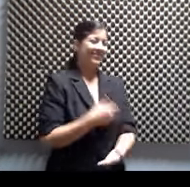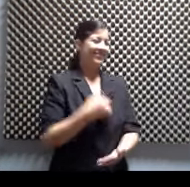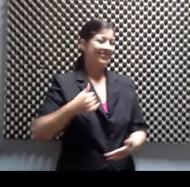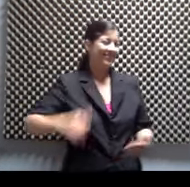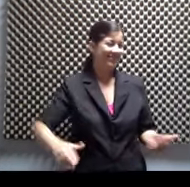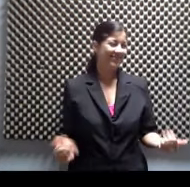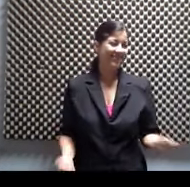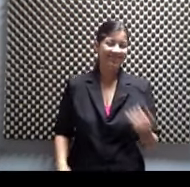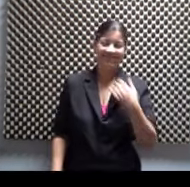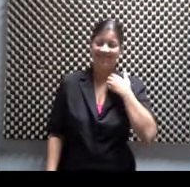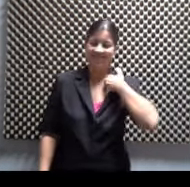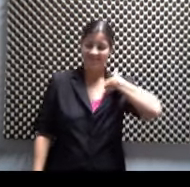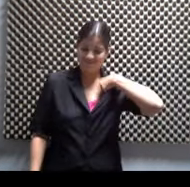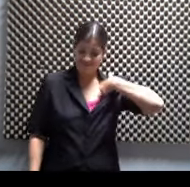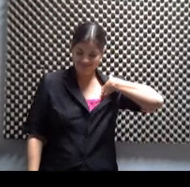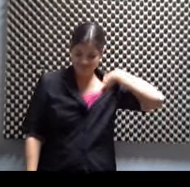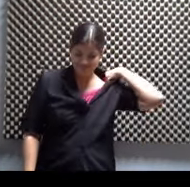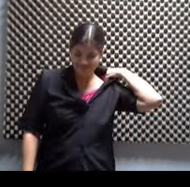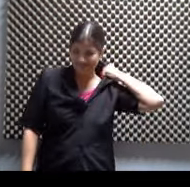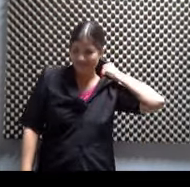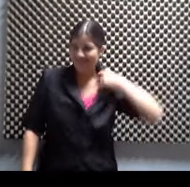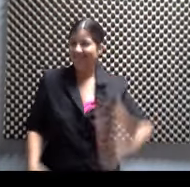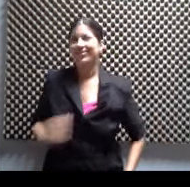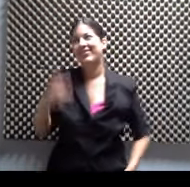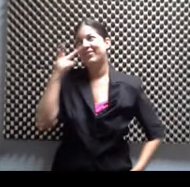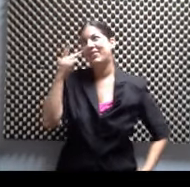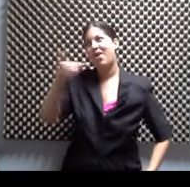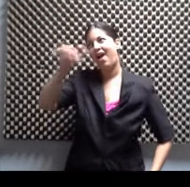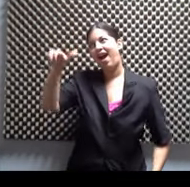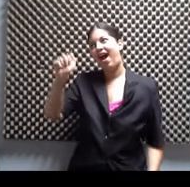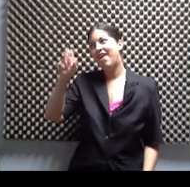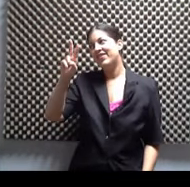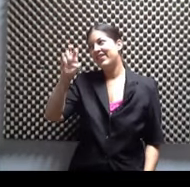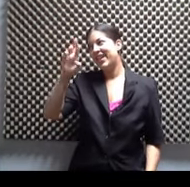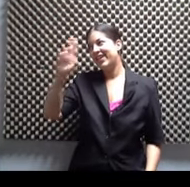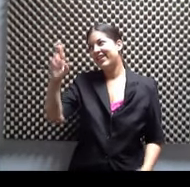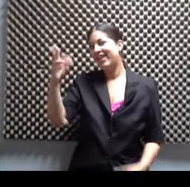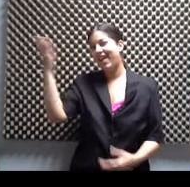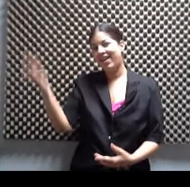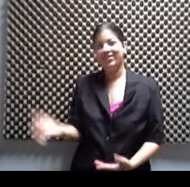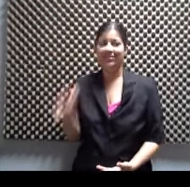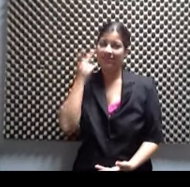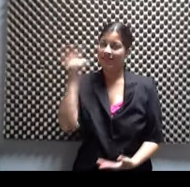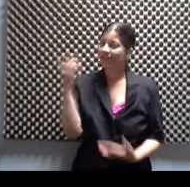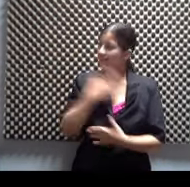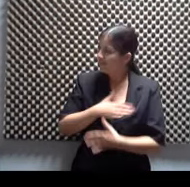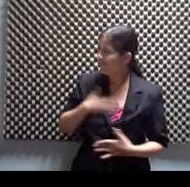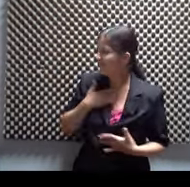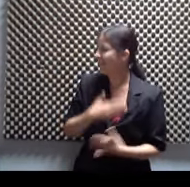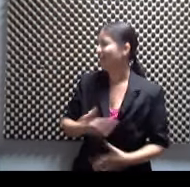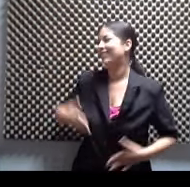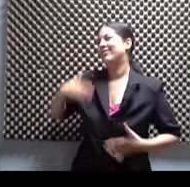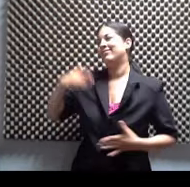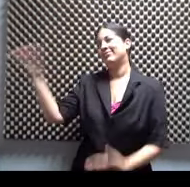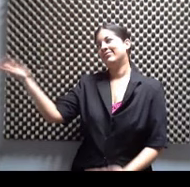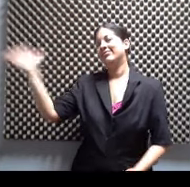Ay, me muero, me muero. Javier Santiago. Él está. Esto es un evento. Sí, él está pasándola muy bien. Mira,